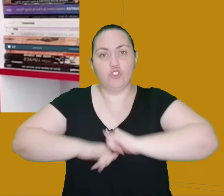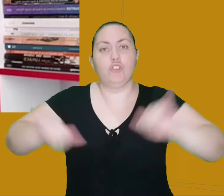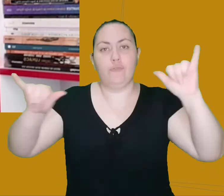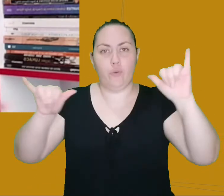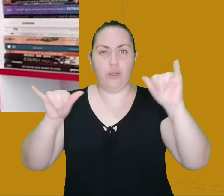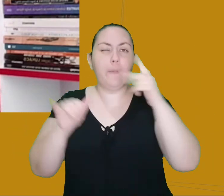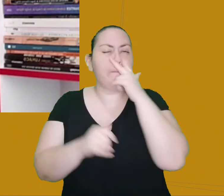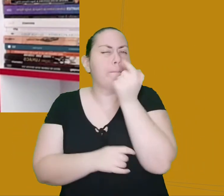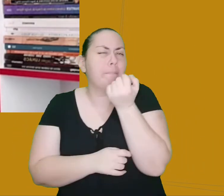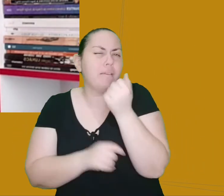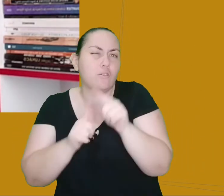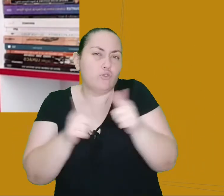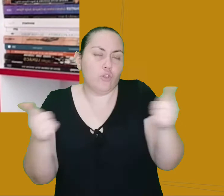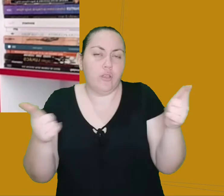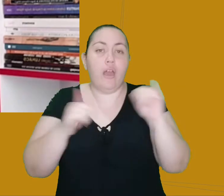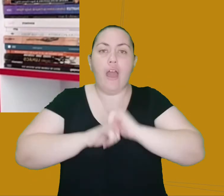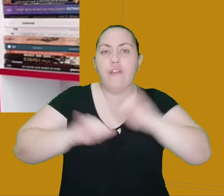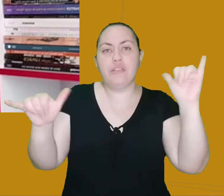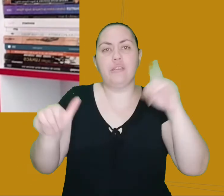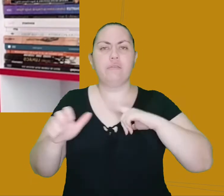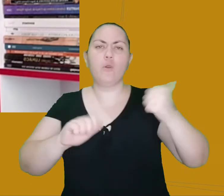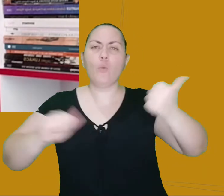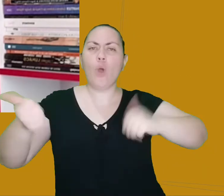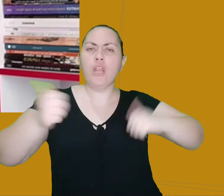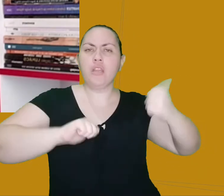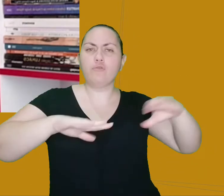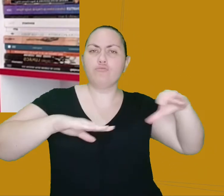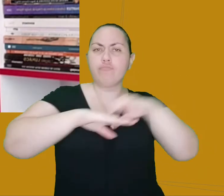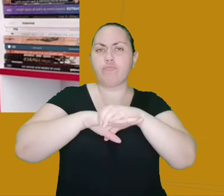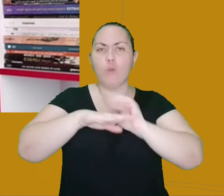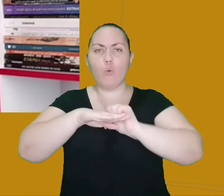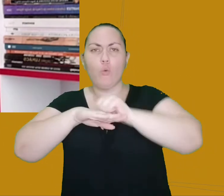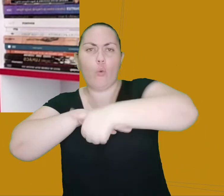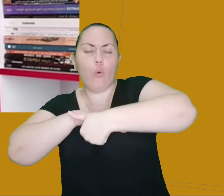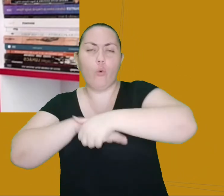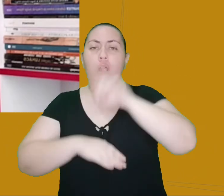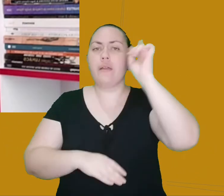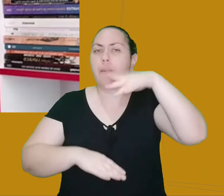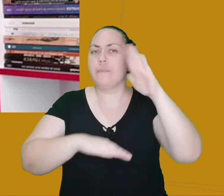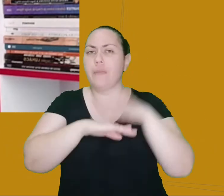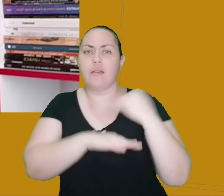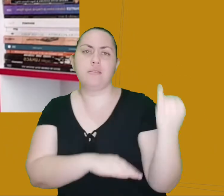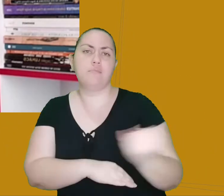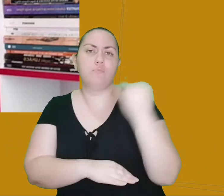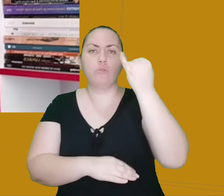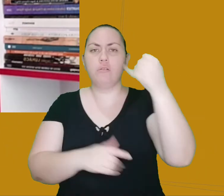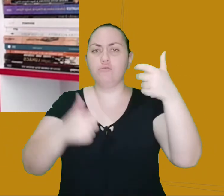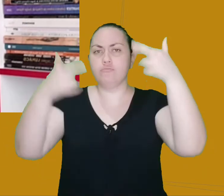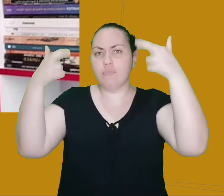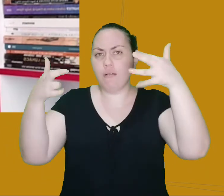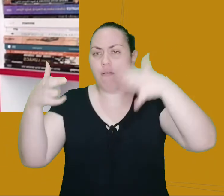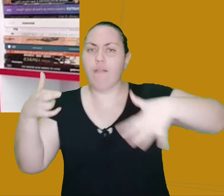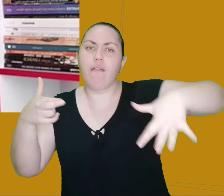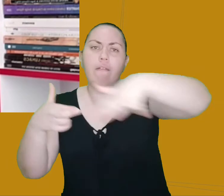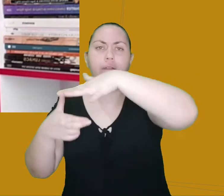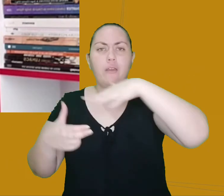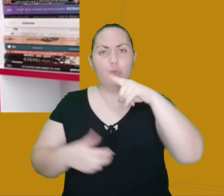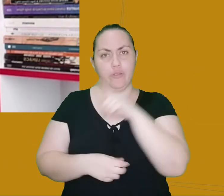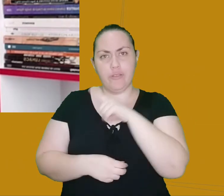com um jornal, a qualidade das suas alpercatas, e como elas são as mais importantes do reino, porque até um grupo de sábios teria